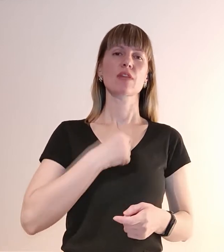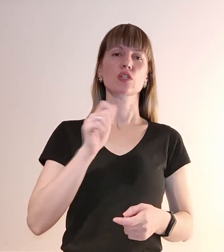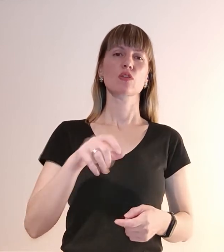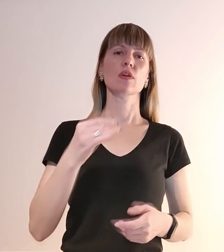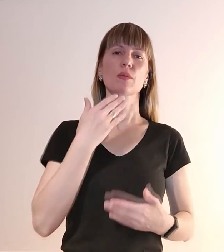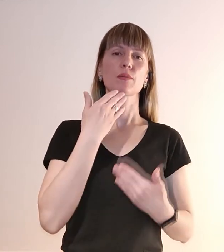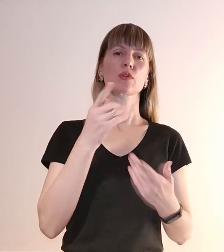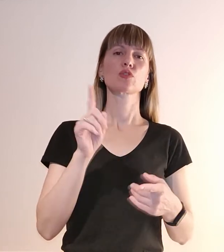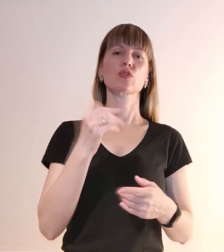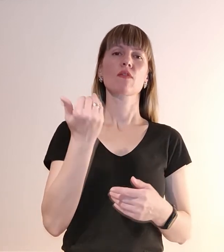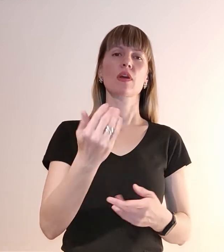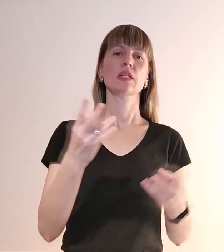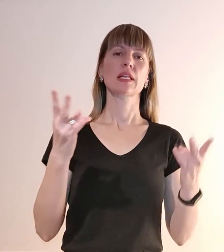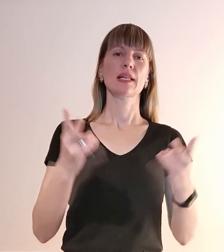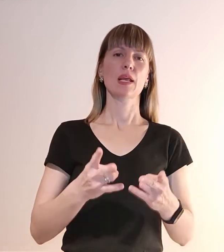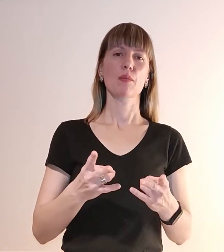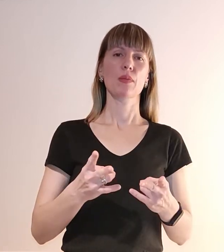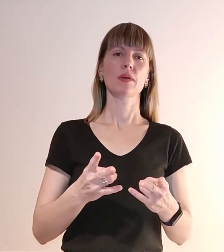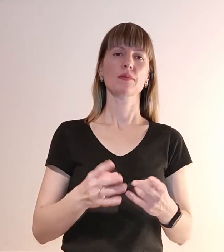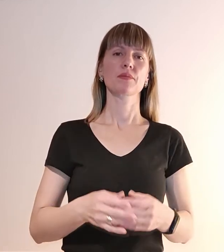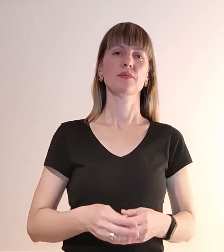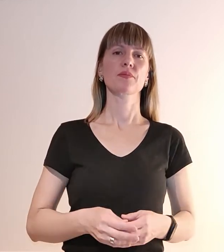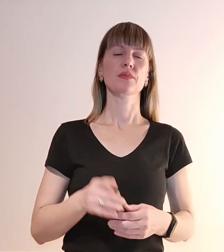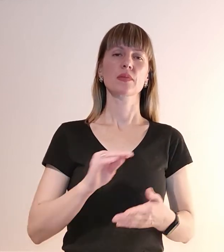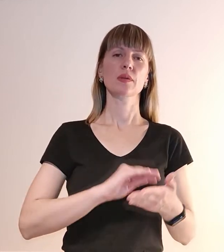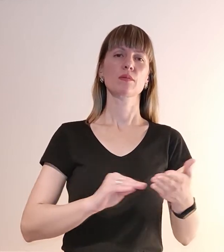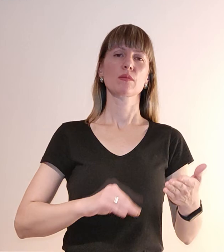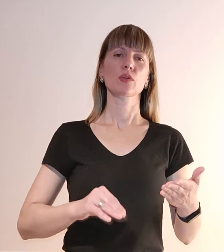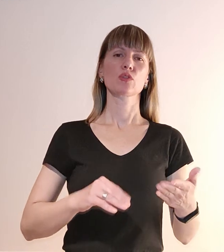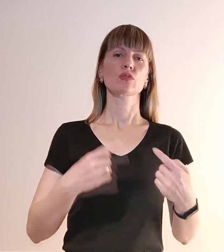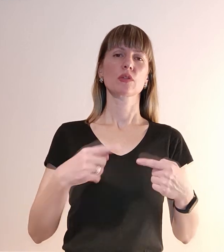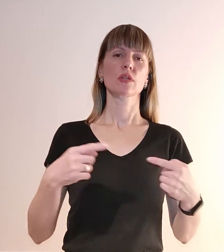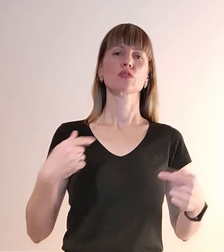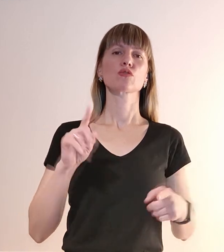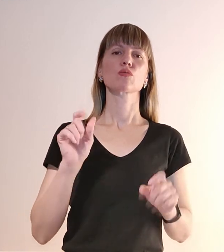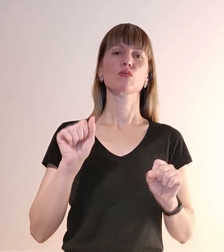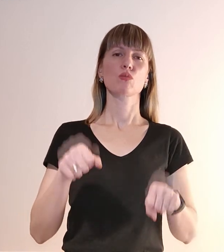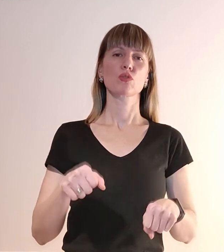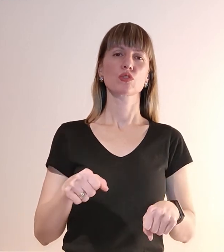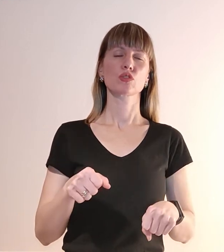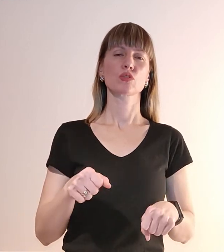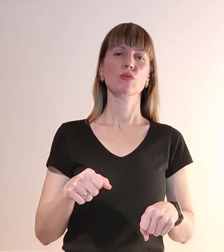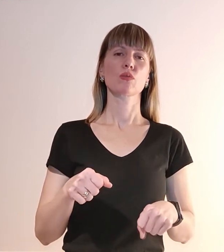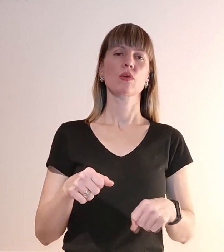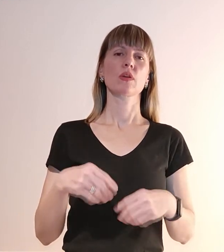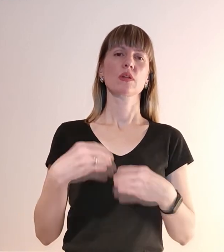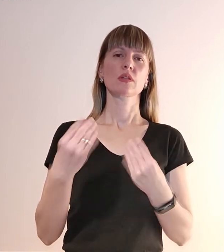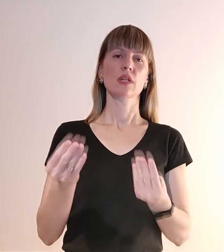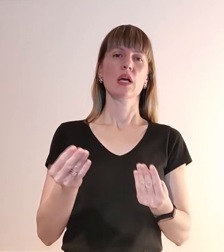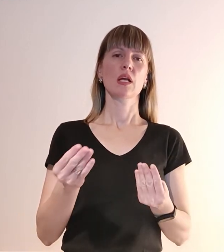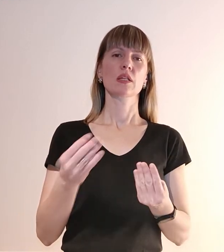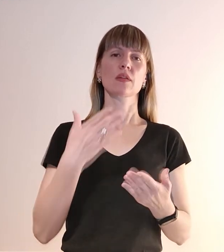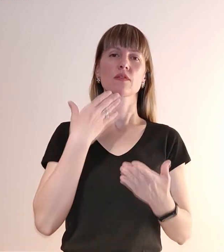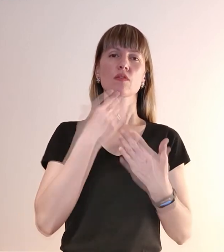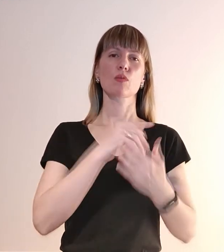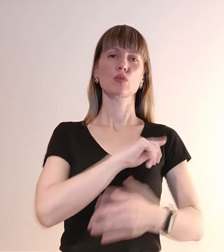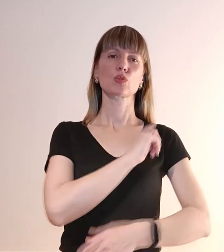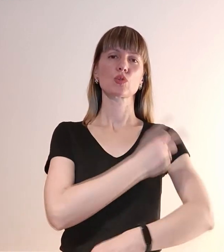питанням, що вам треба. Вони пишуть то, то, то. Те, що ми можемо закрити там власними зусиллями, зараз